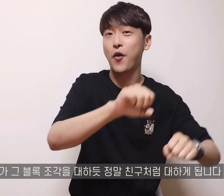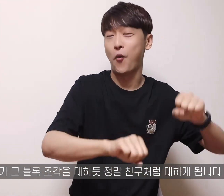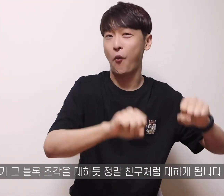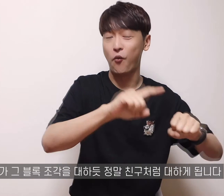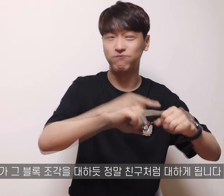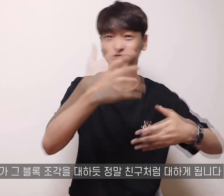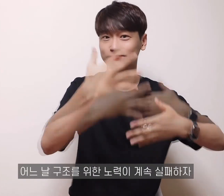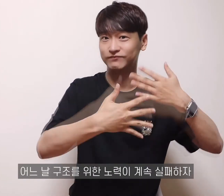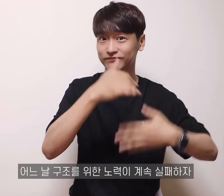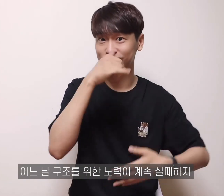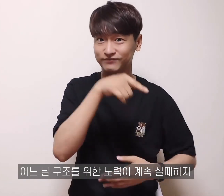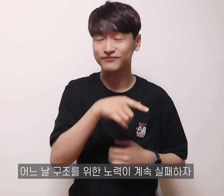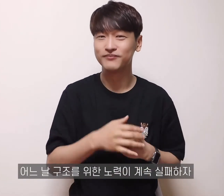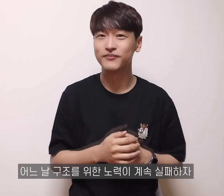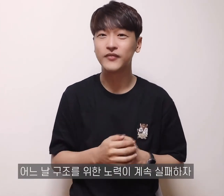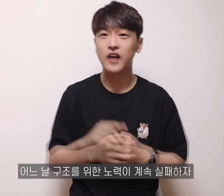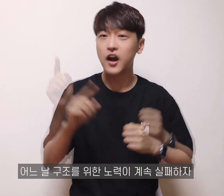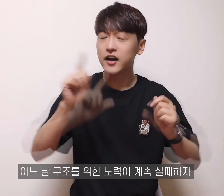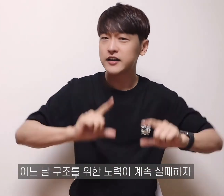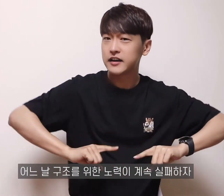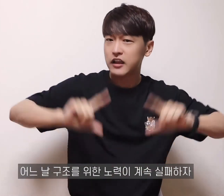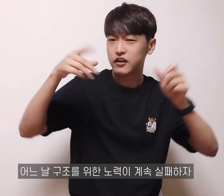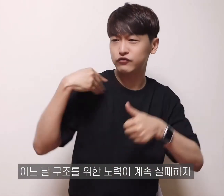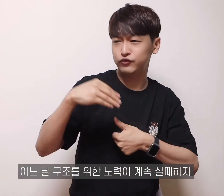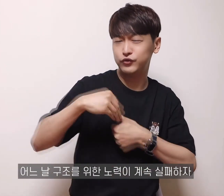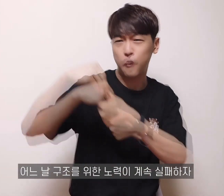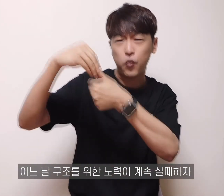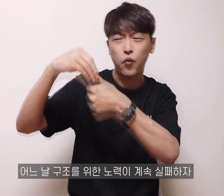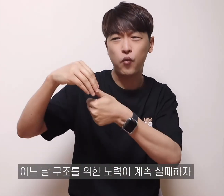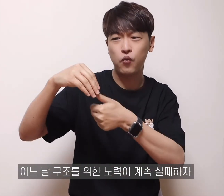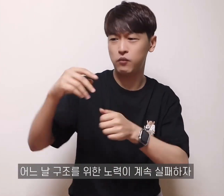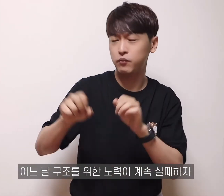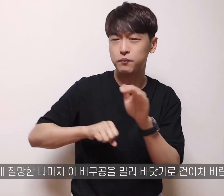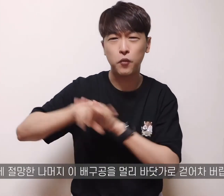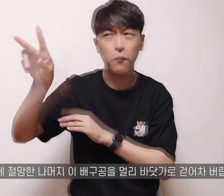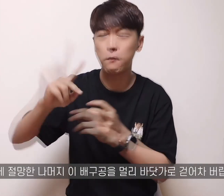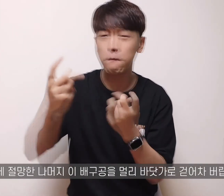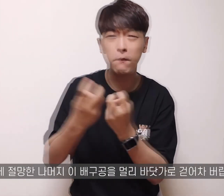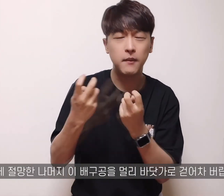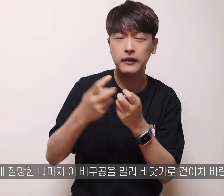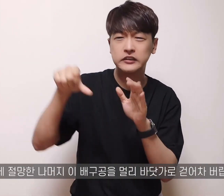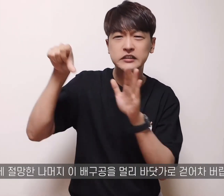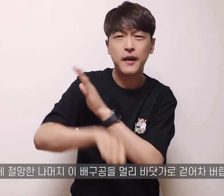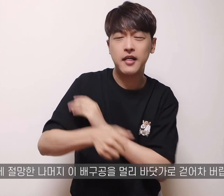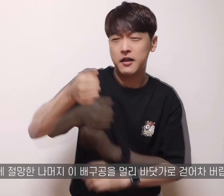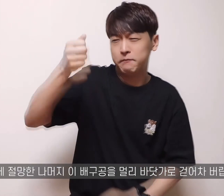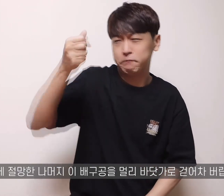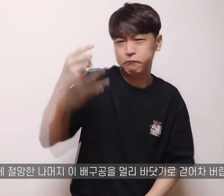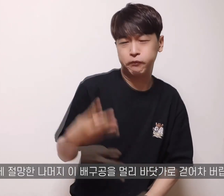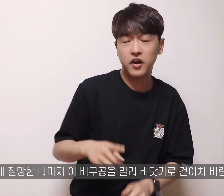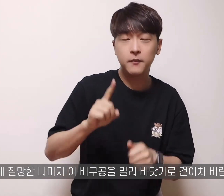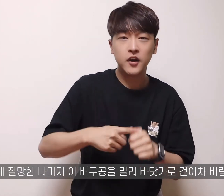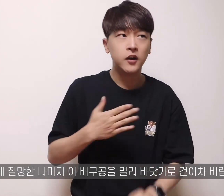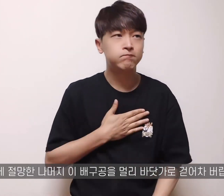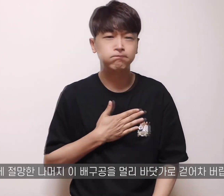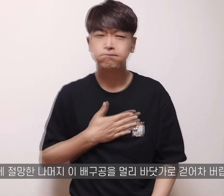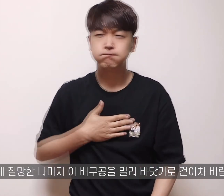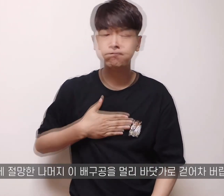어느 날 구조를 위한 노력이 계속 실패하자 그는 크게 절망한 나머지 이 배우 공을 멀리 바닷가로